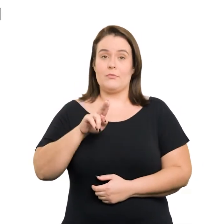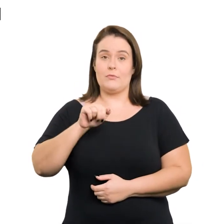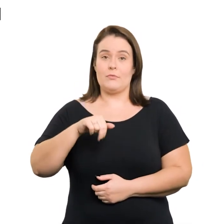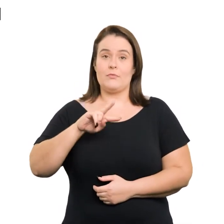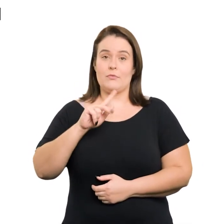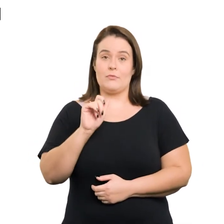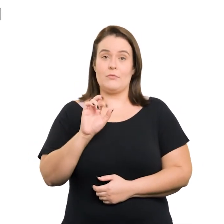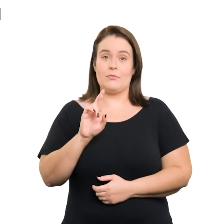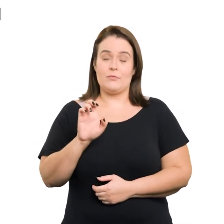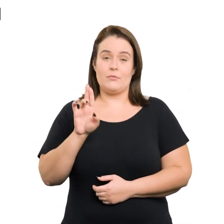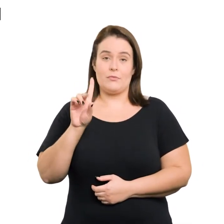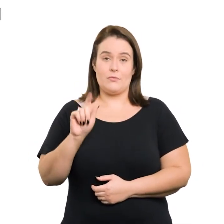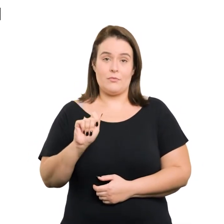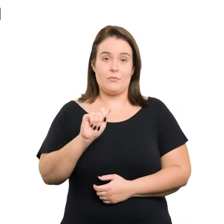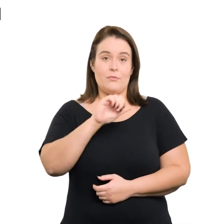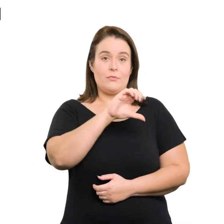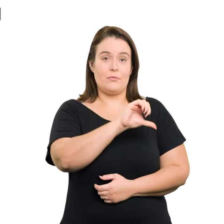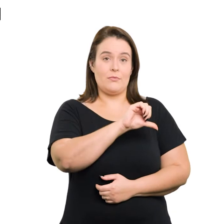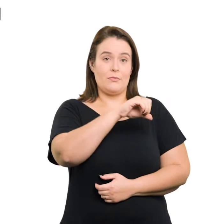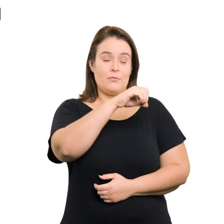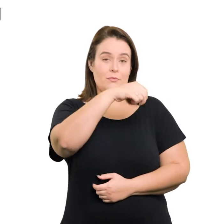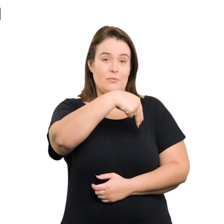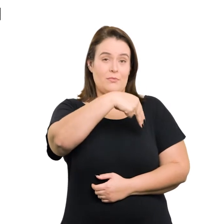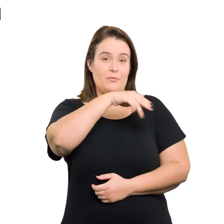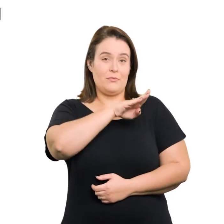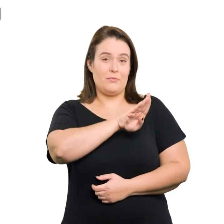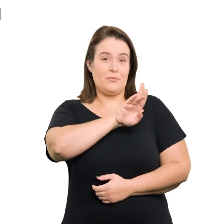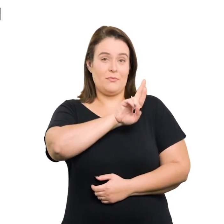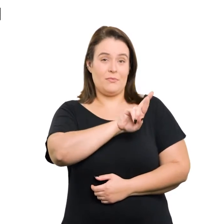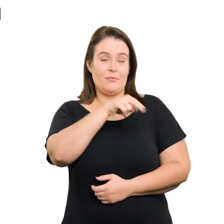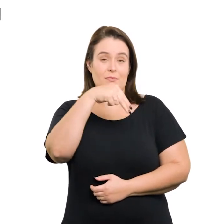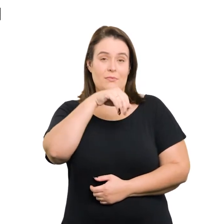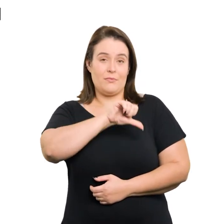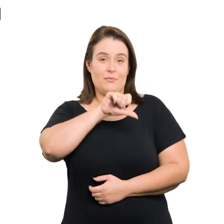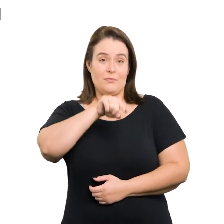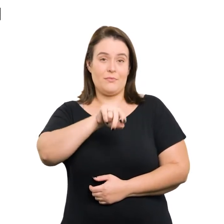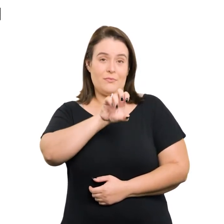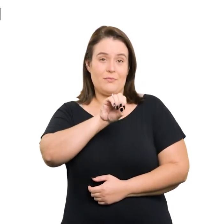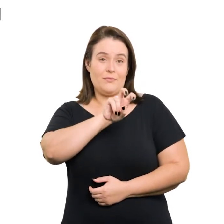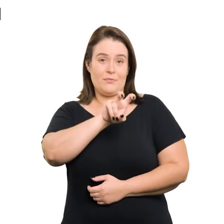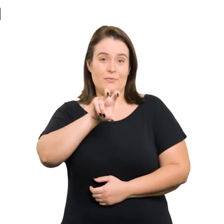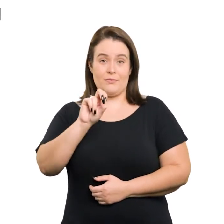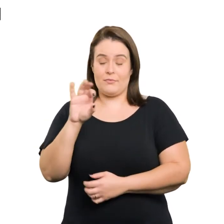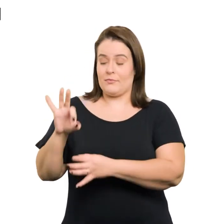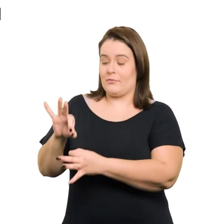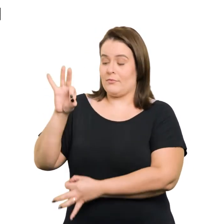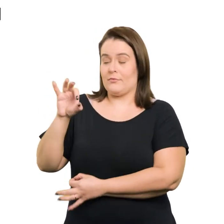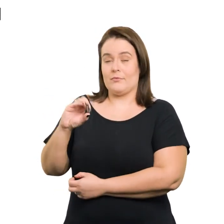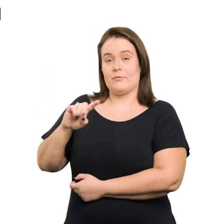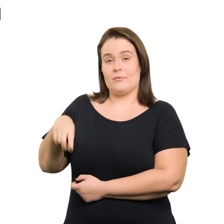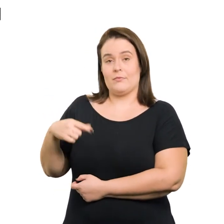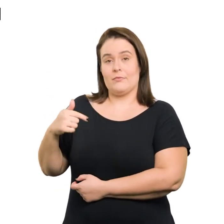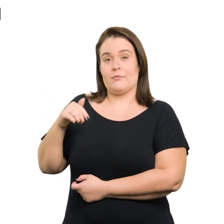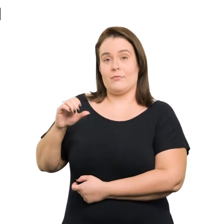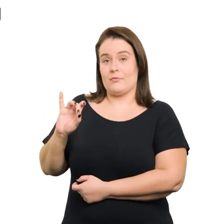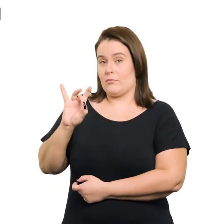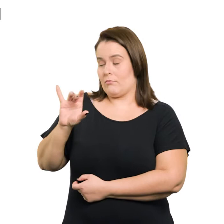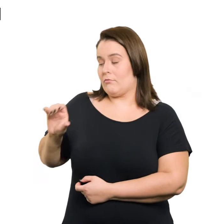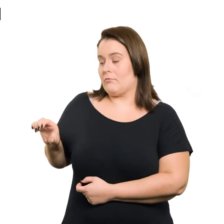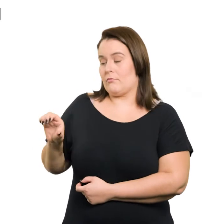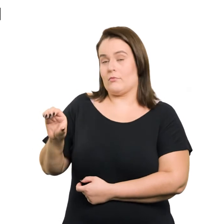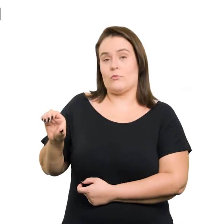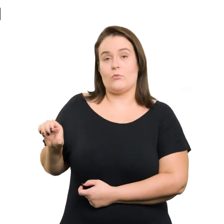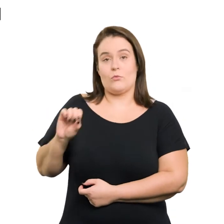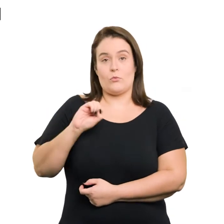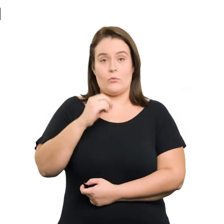punhadura da ABNT NBR 9050 Na altura de 0,70 metro Instalado de